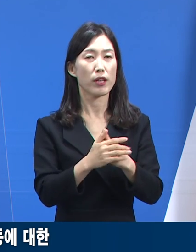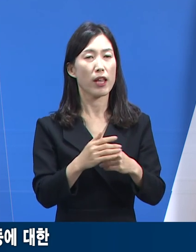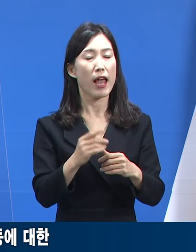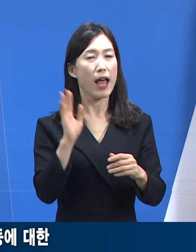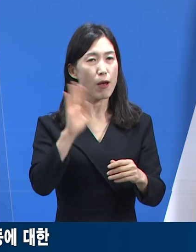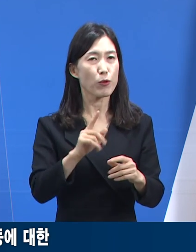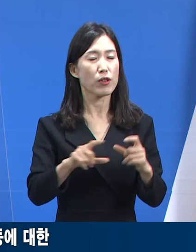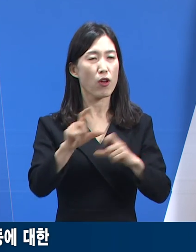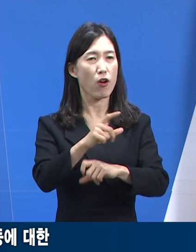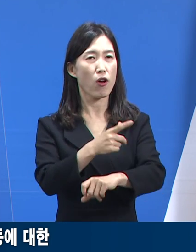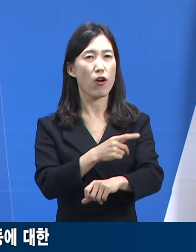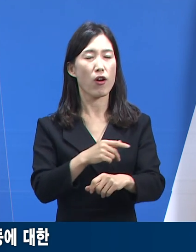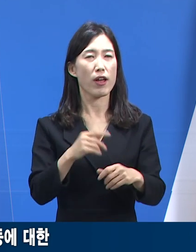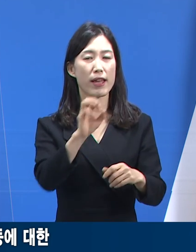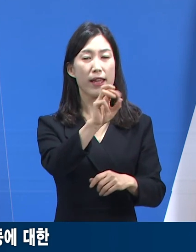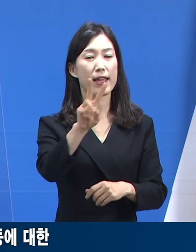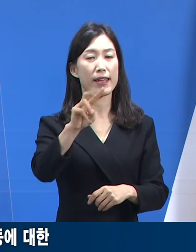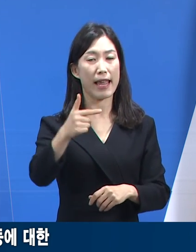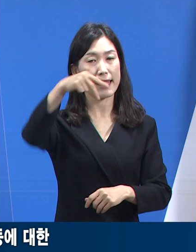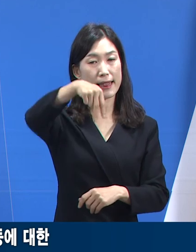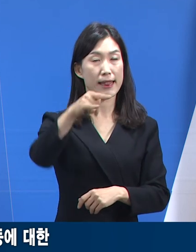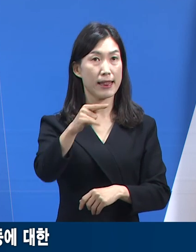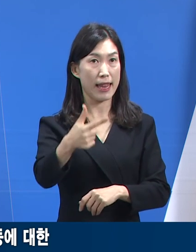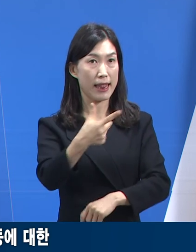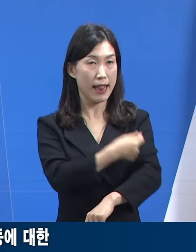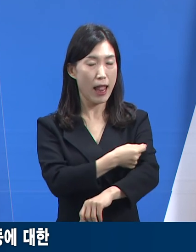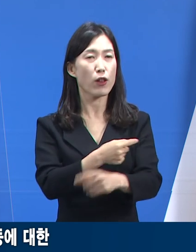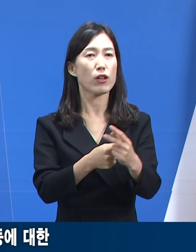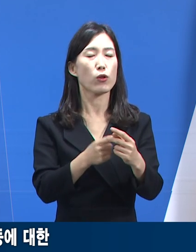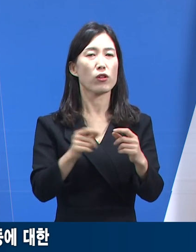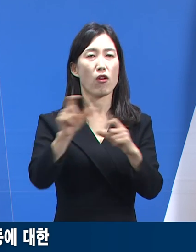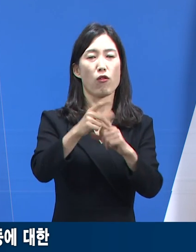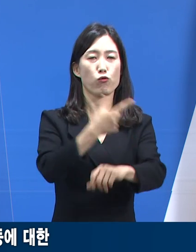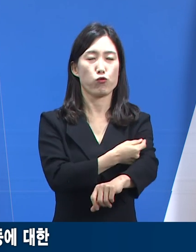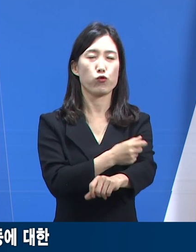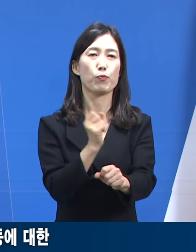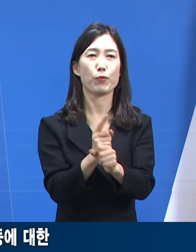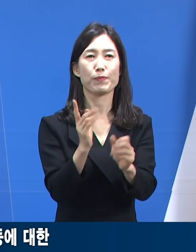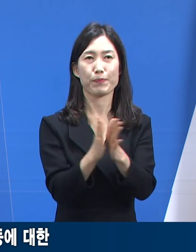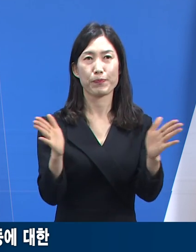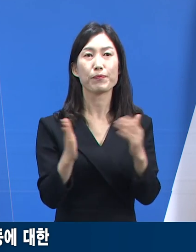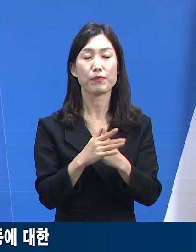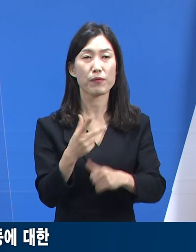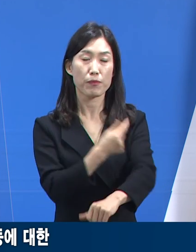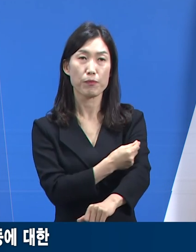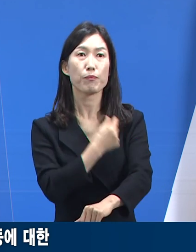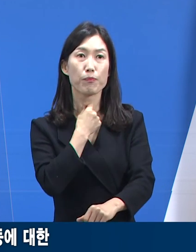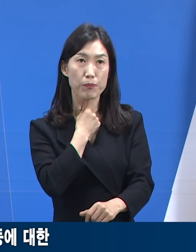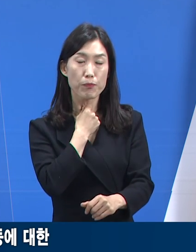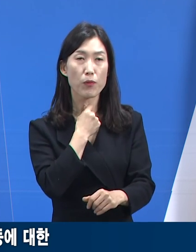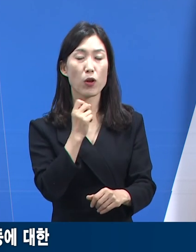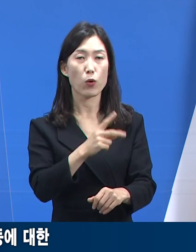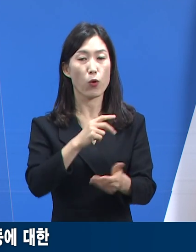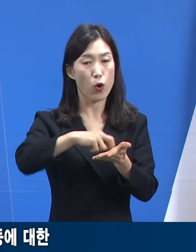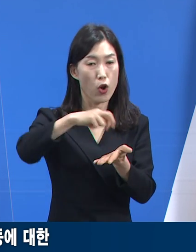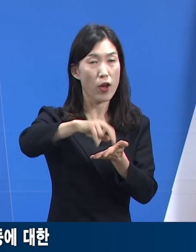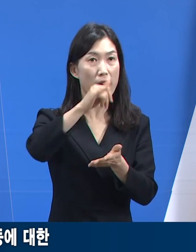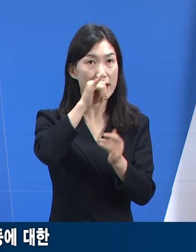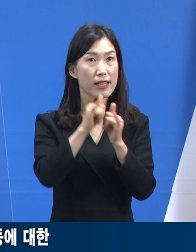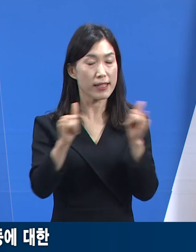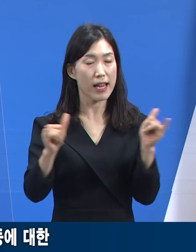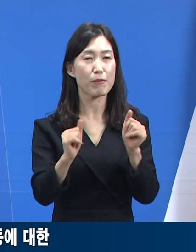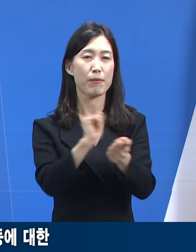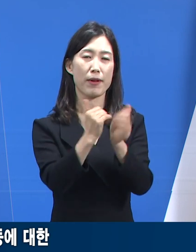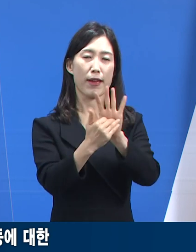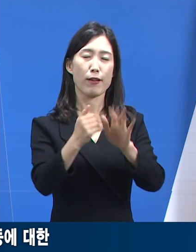대한 추가접종도 어제부터 시작하였습니다. 추가접종 대상이신 분들께서는 신속한 추가접종과 철저한 방역수칙